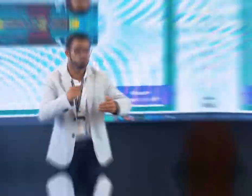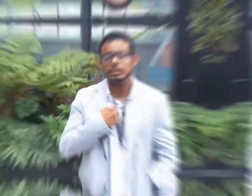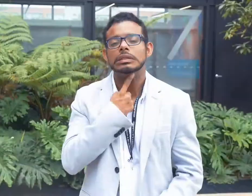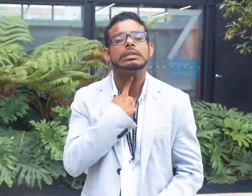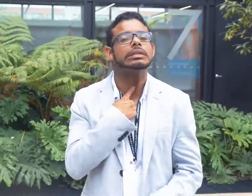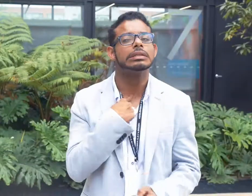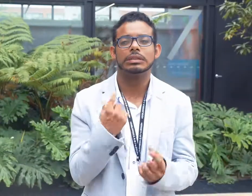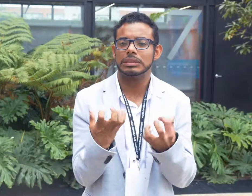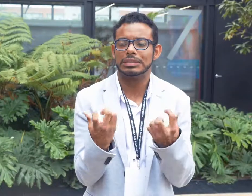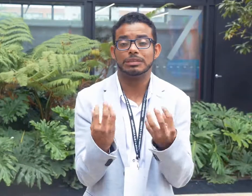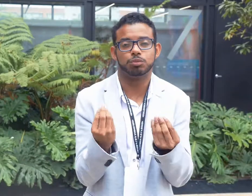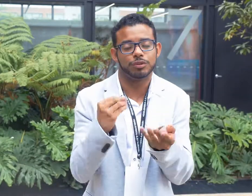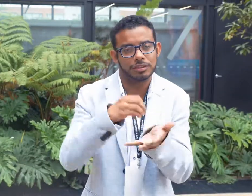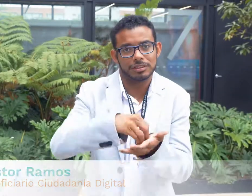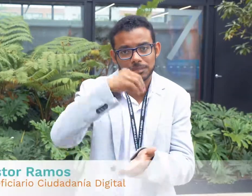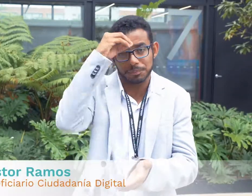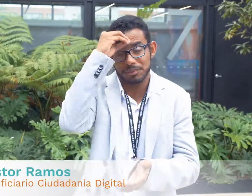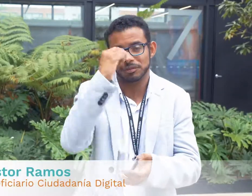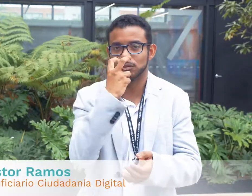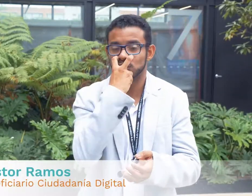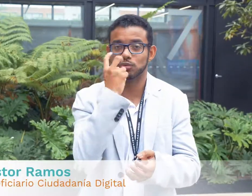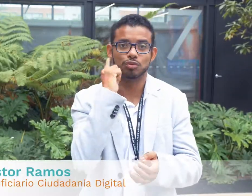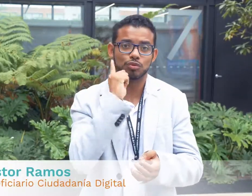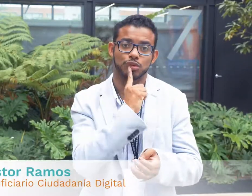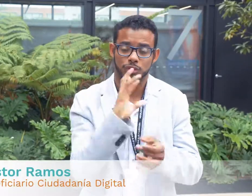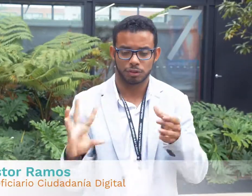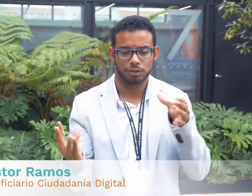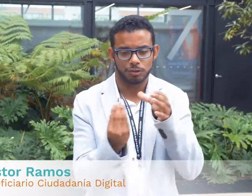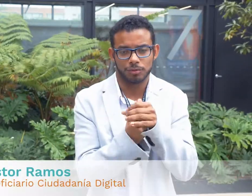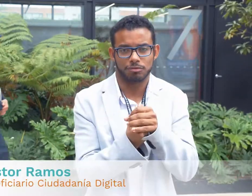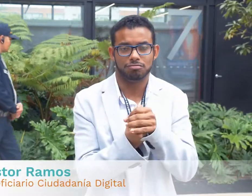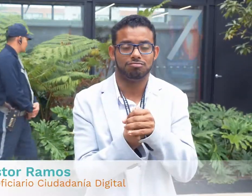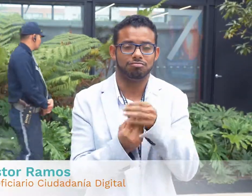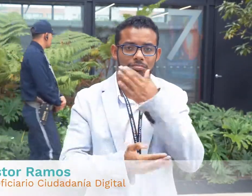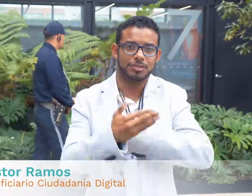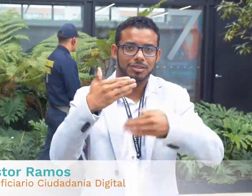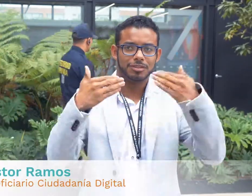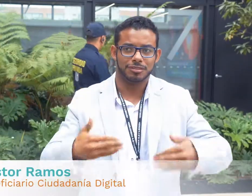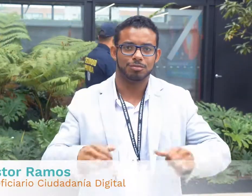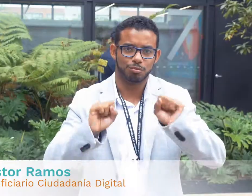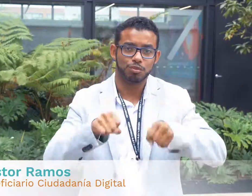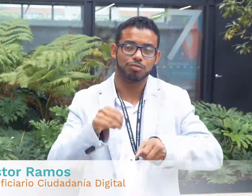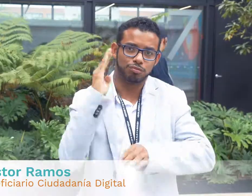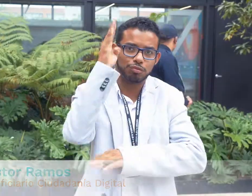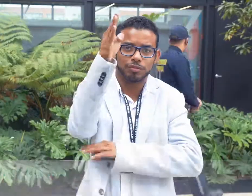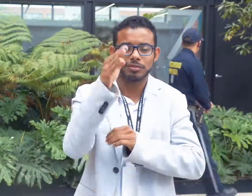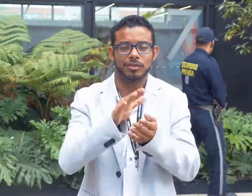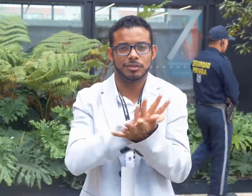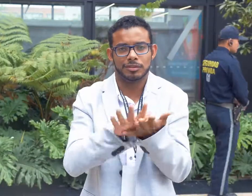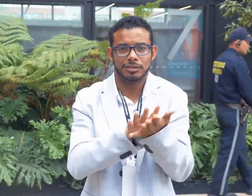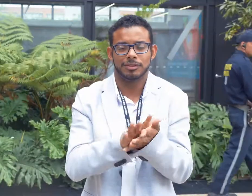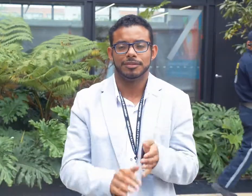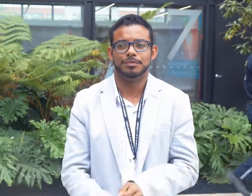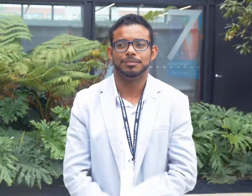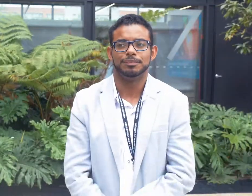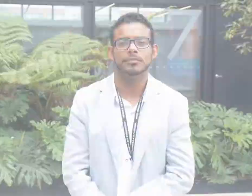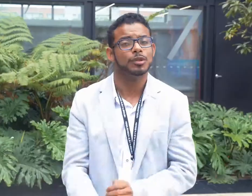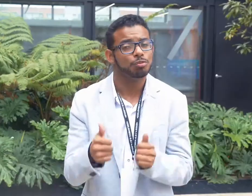Me gustó mucho, me gustó mucho el curso, me gustó la inclusión de sordos y ciegos y creo que esto es muy importante